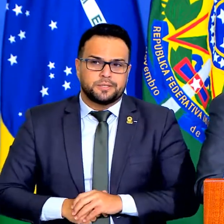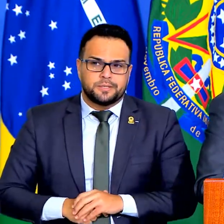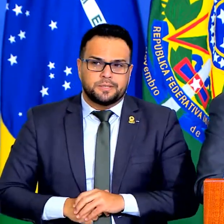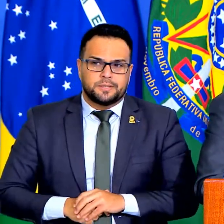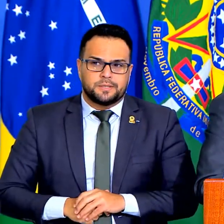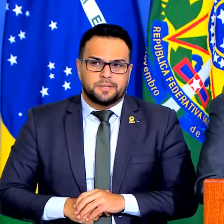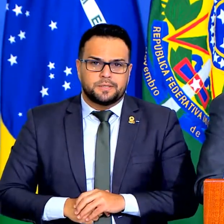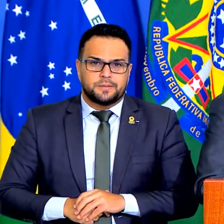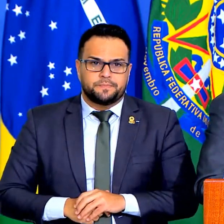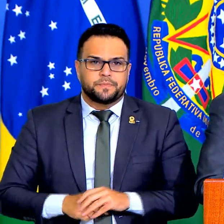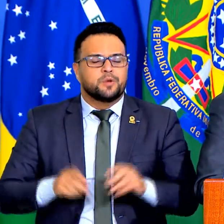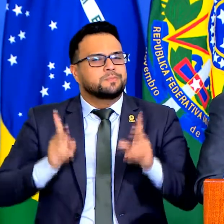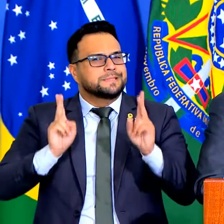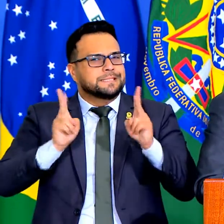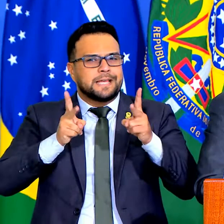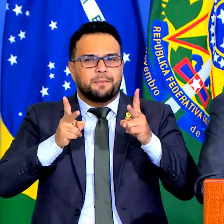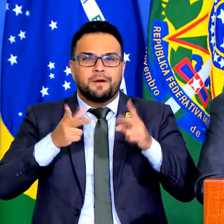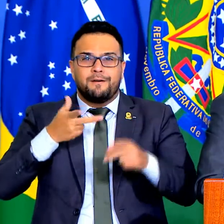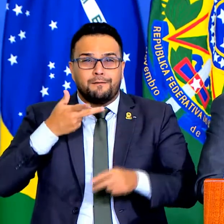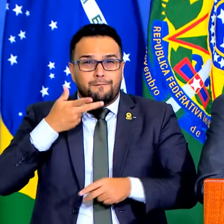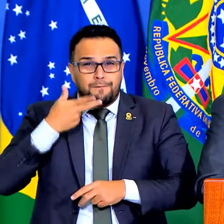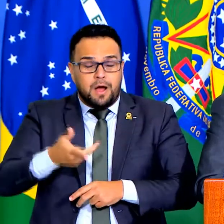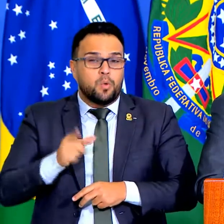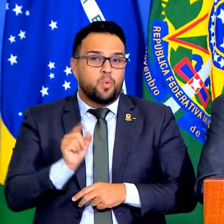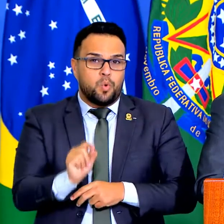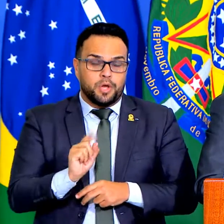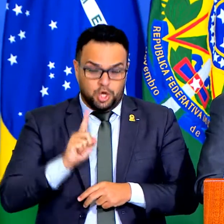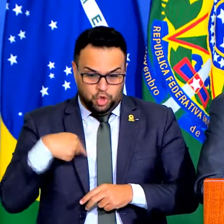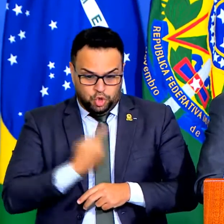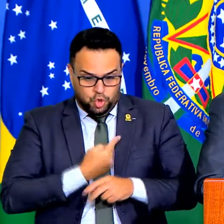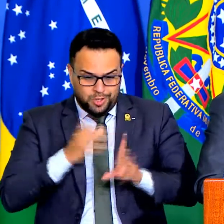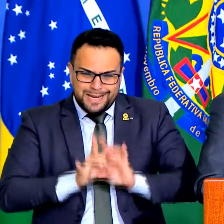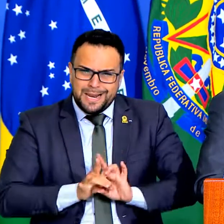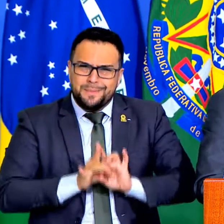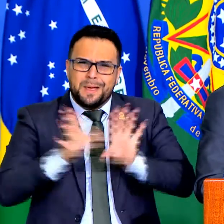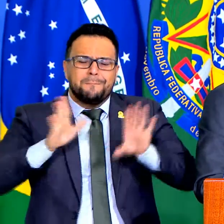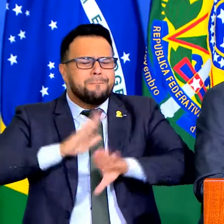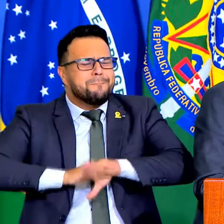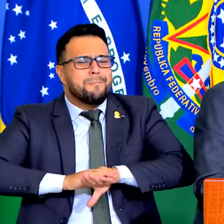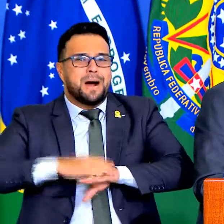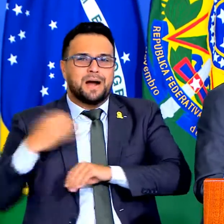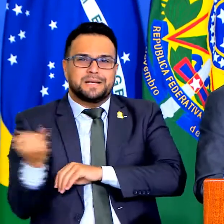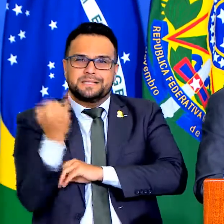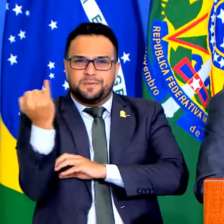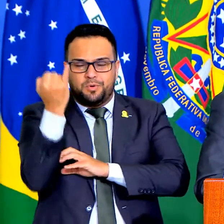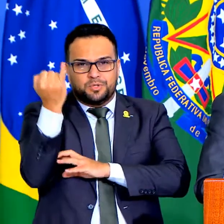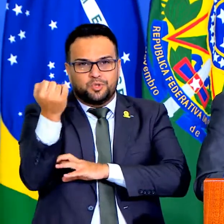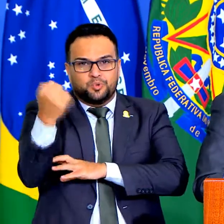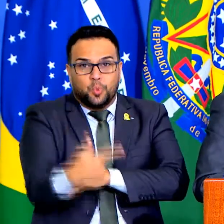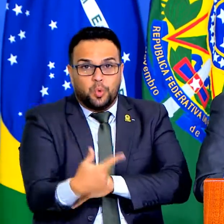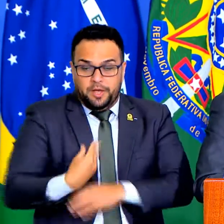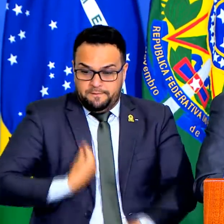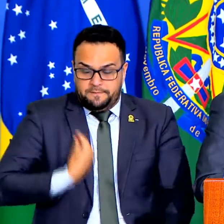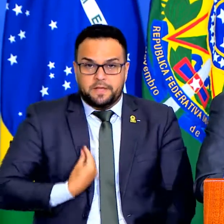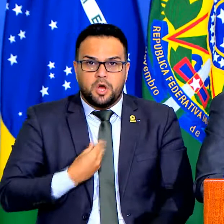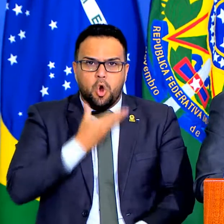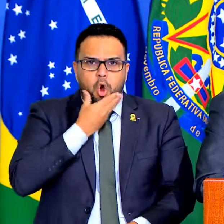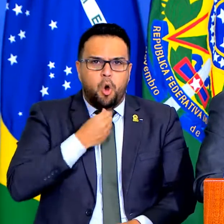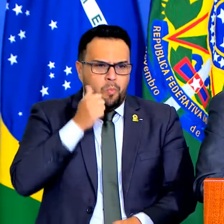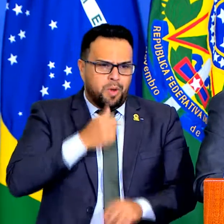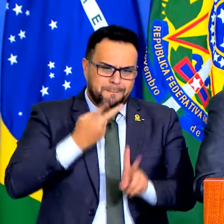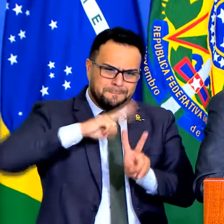e eu sempre tenho falado que a nossa liberdade é mais importante que a nossa vida, porque um homem ou uma mulher preso